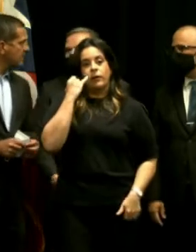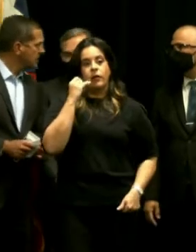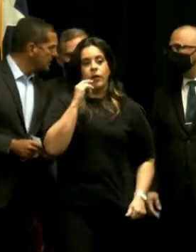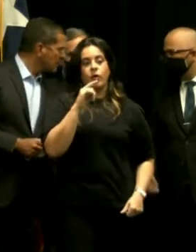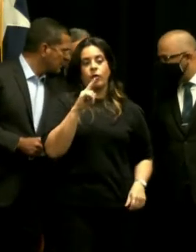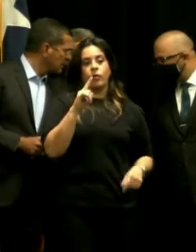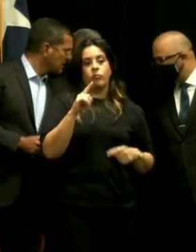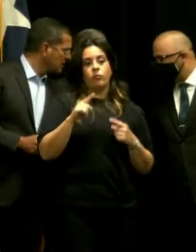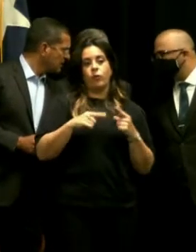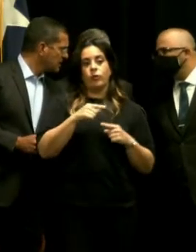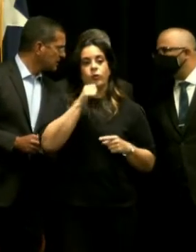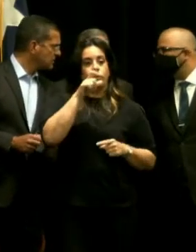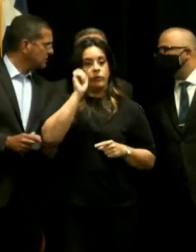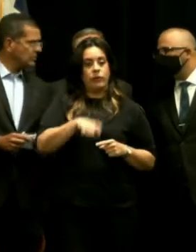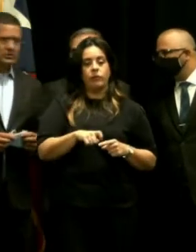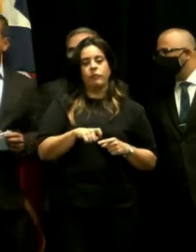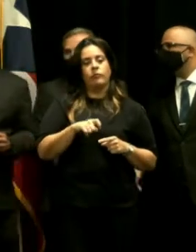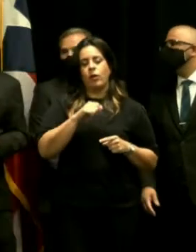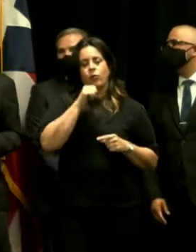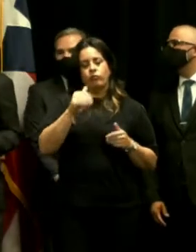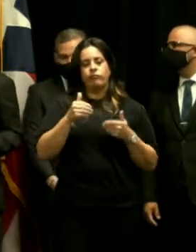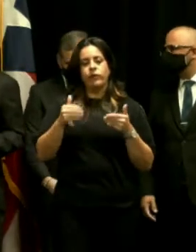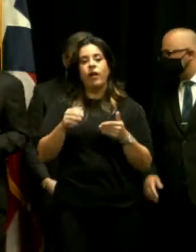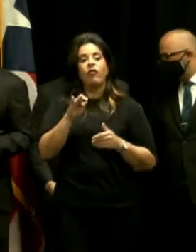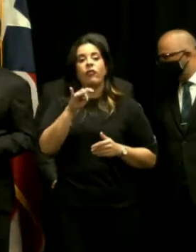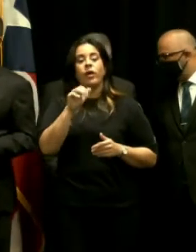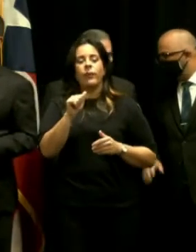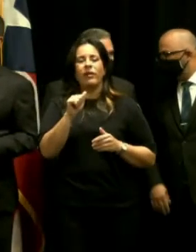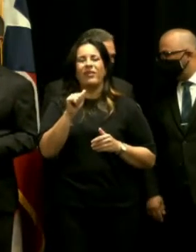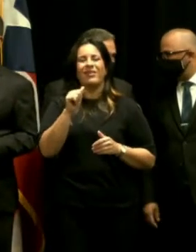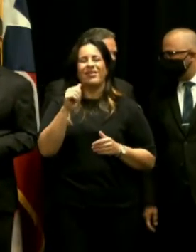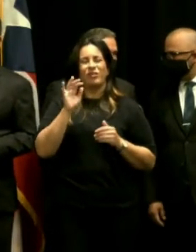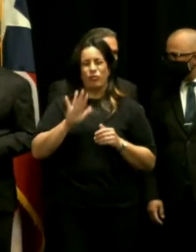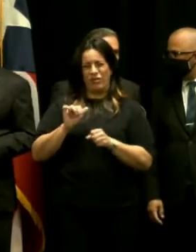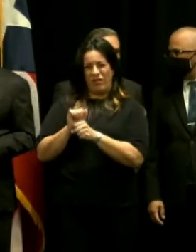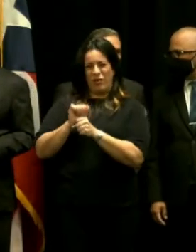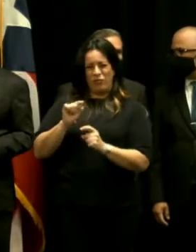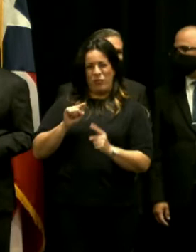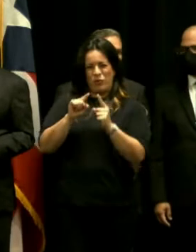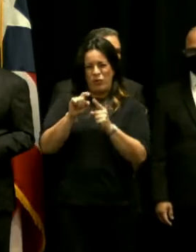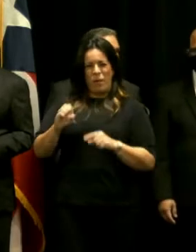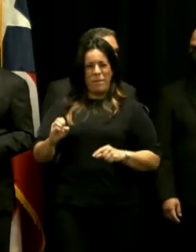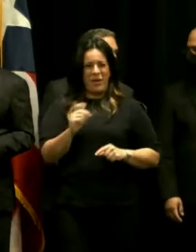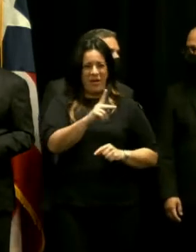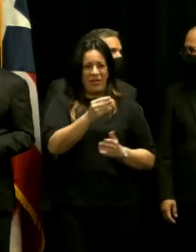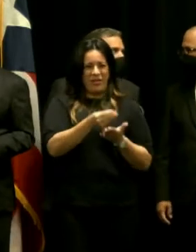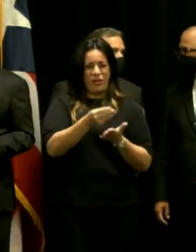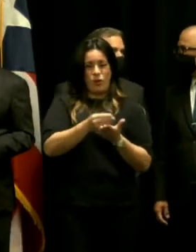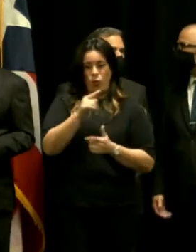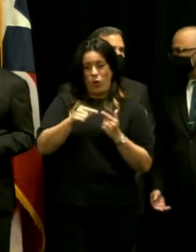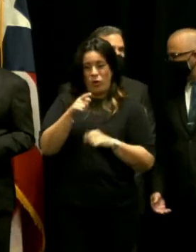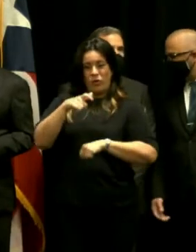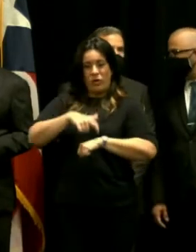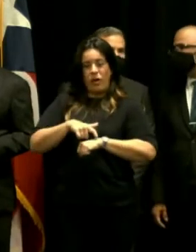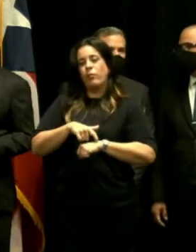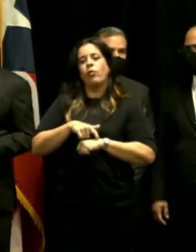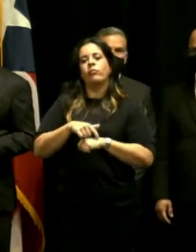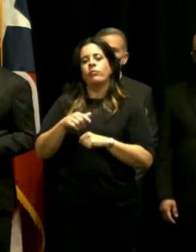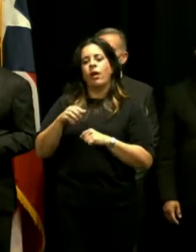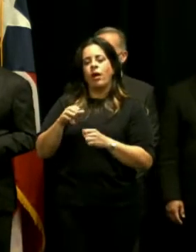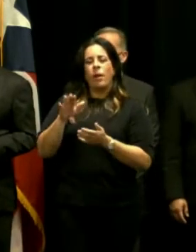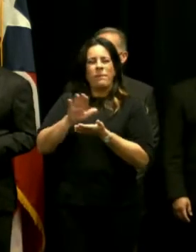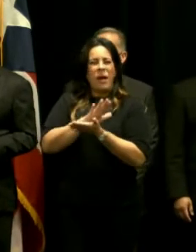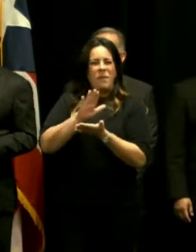no lo es que recuerde que FEMA funciona por reembolso el momento donde Cortrés someta toda la